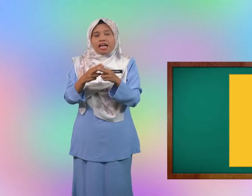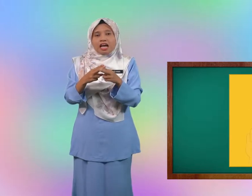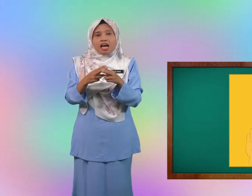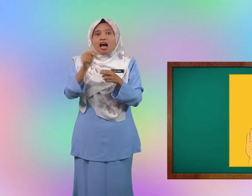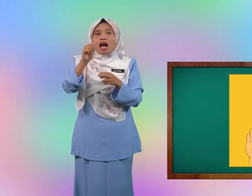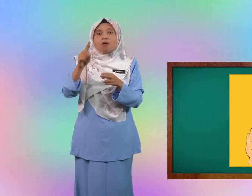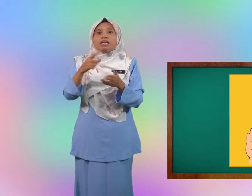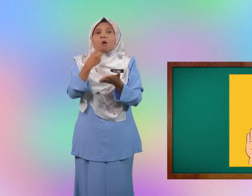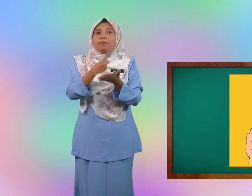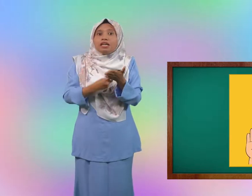abjad apa?